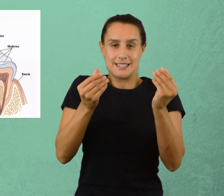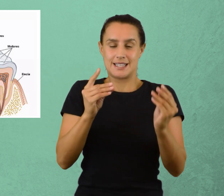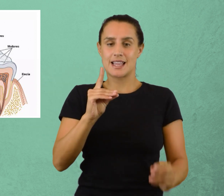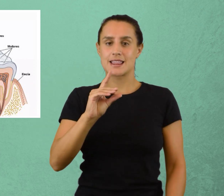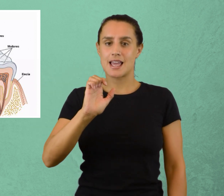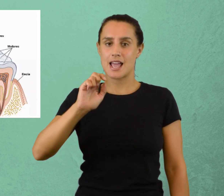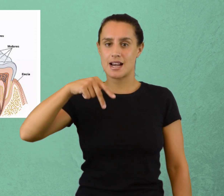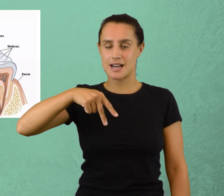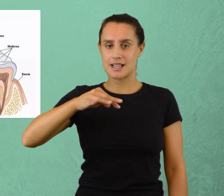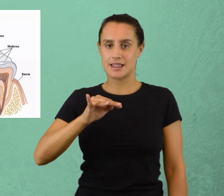dentina.